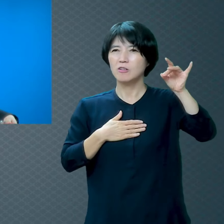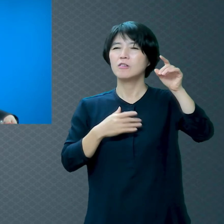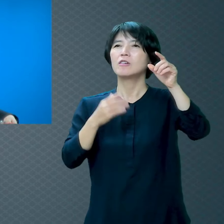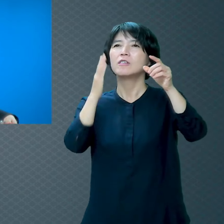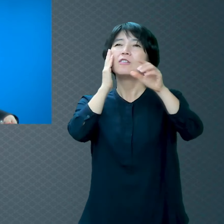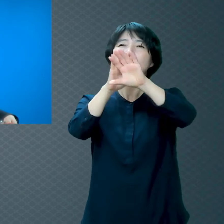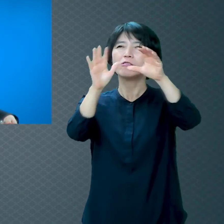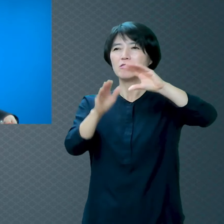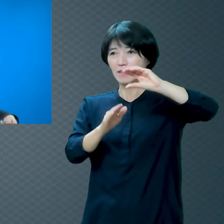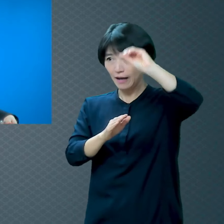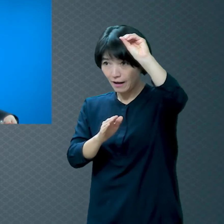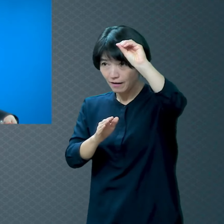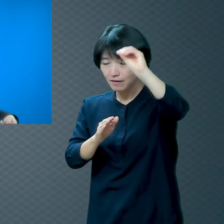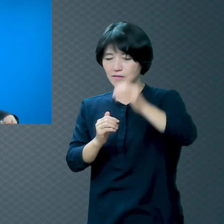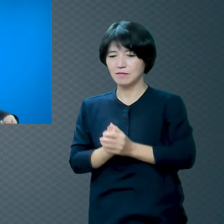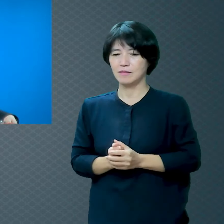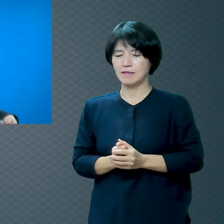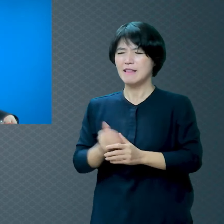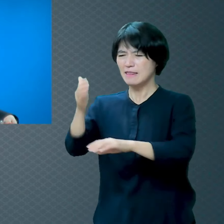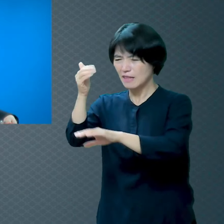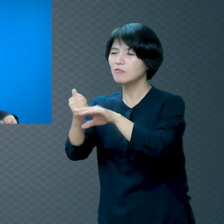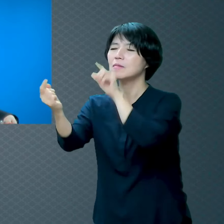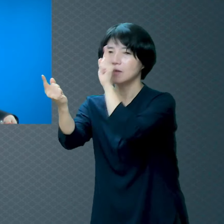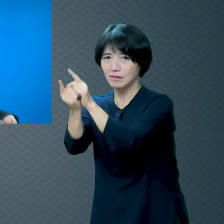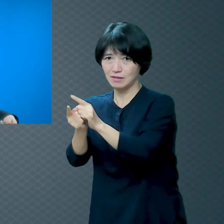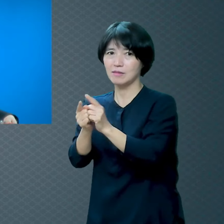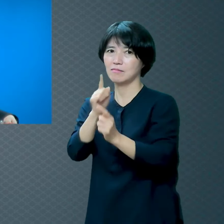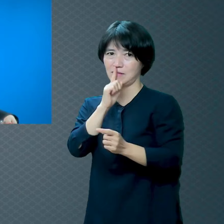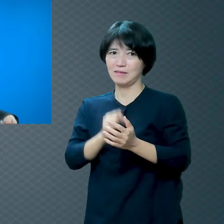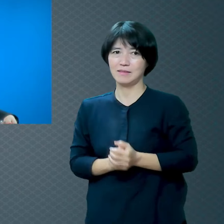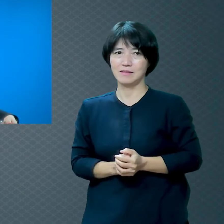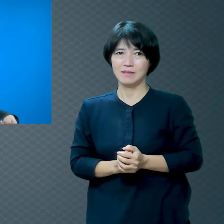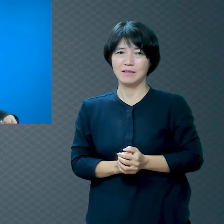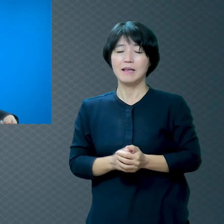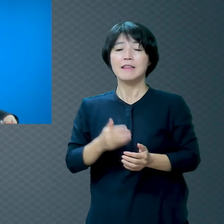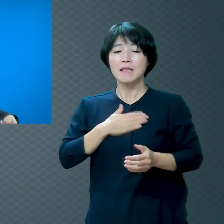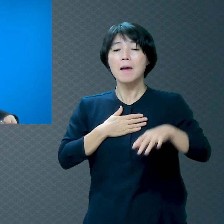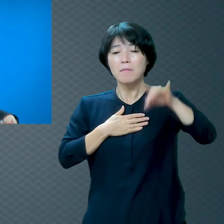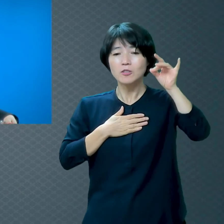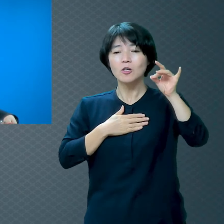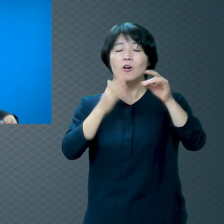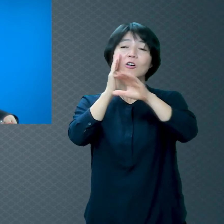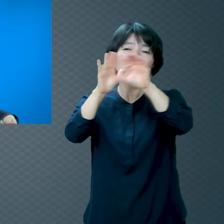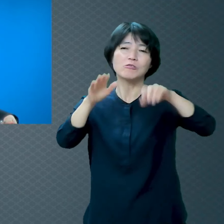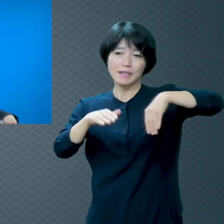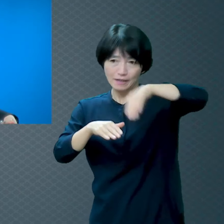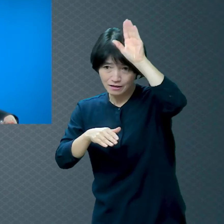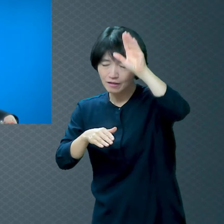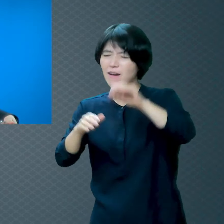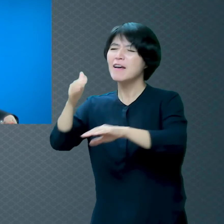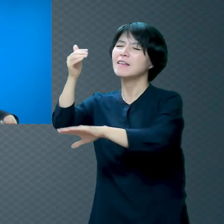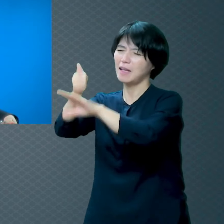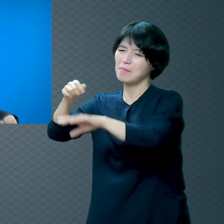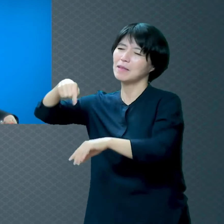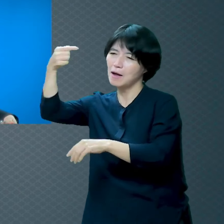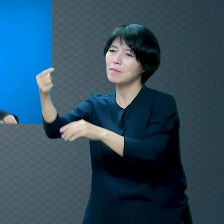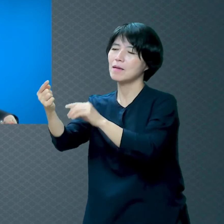나중에 만나자 그게 유언이 될 줄은 몰랐어요